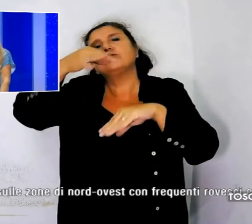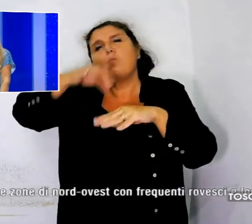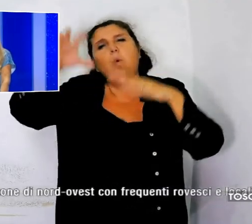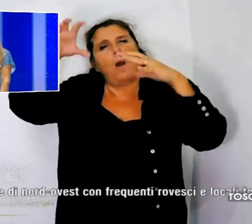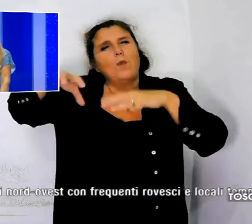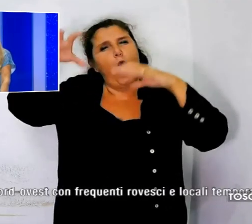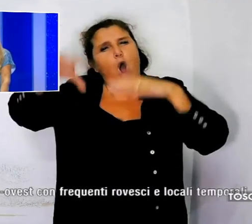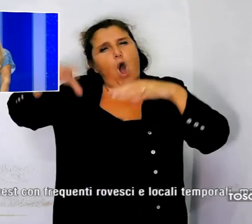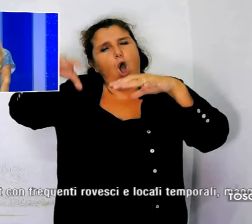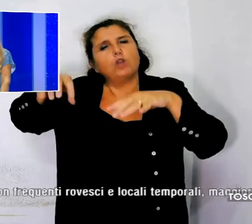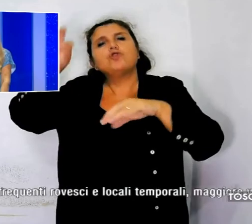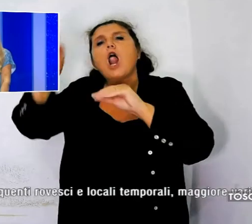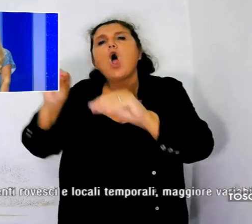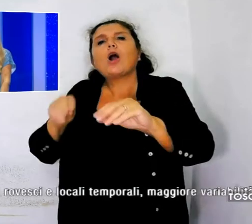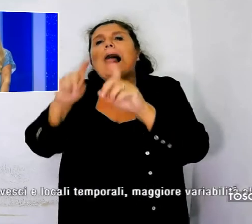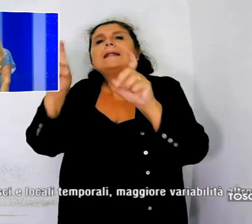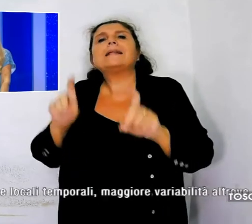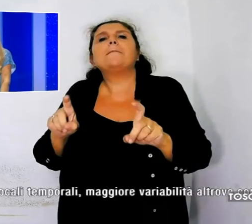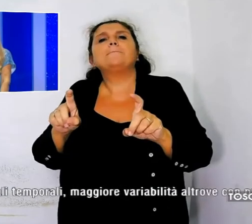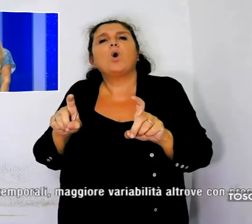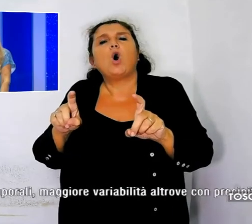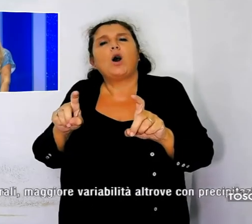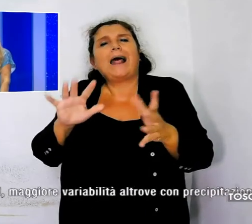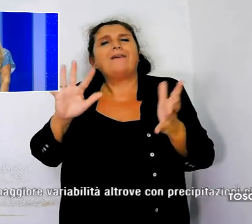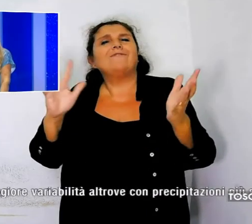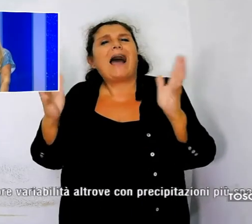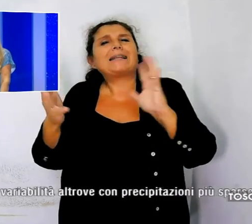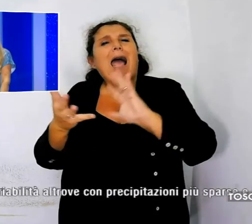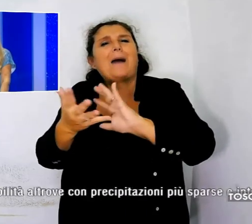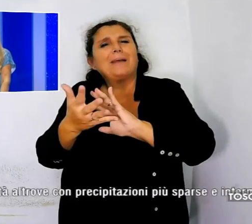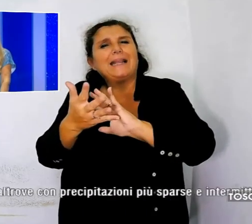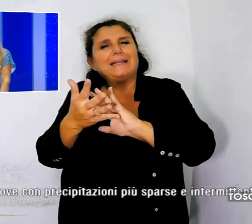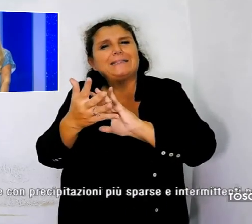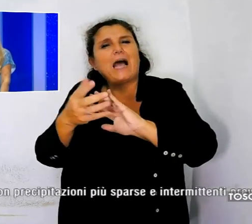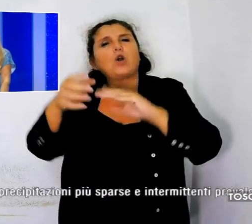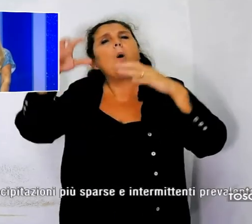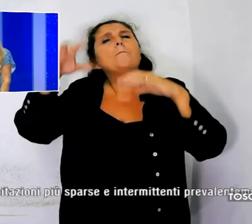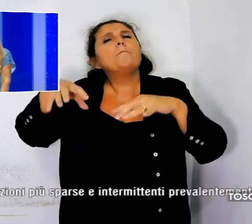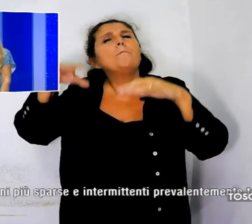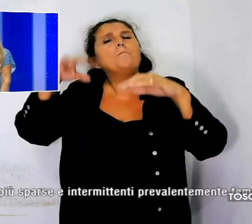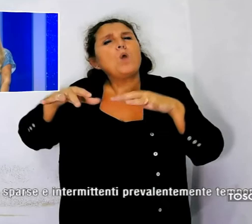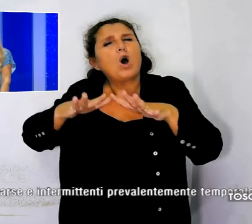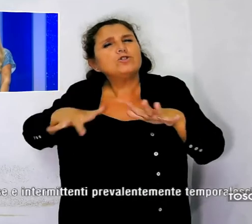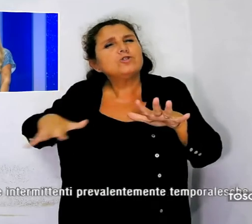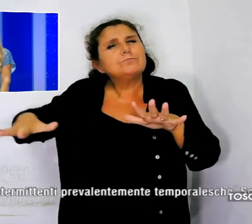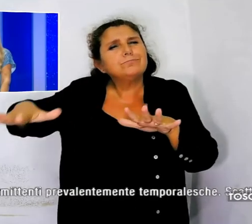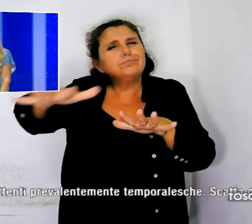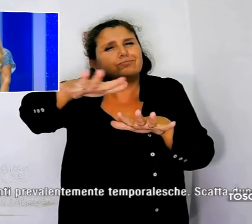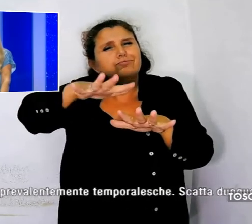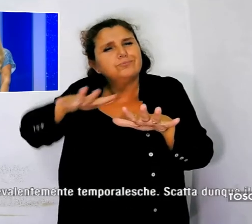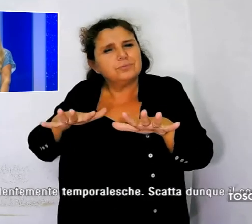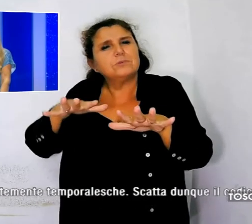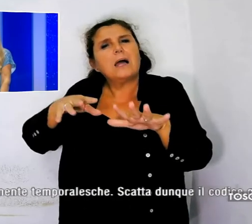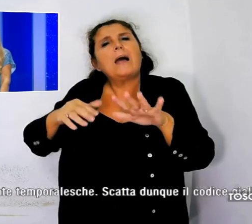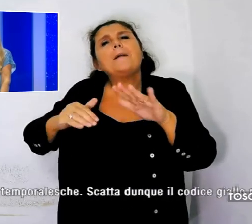locali temporali. Maggiore variabilità altrove, con precipitazioni più sparse e prevalentemente